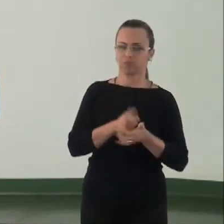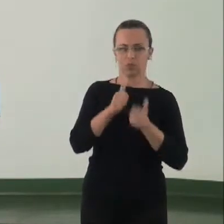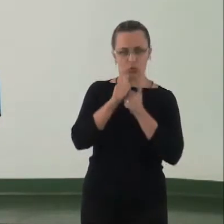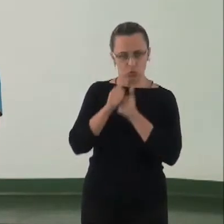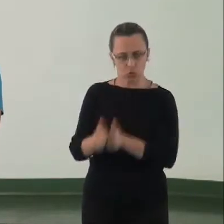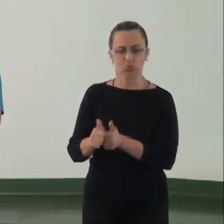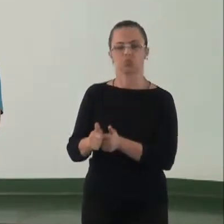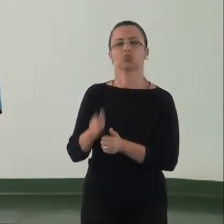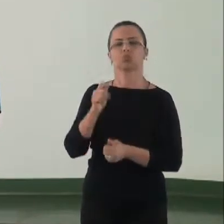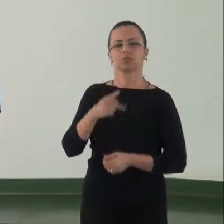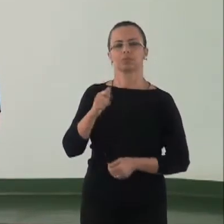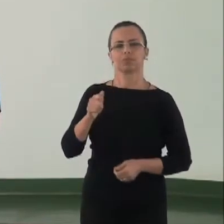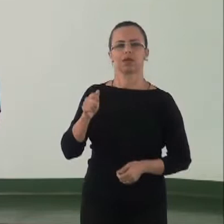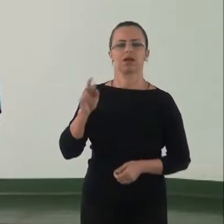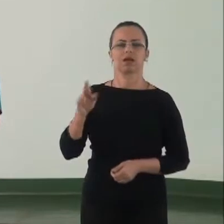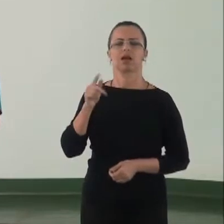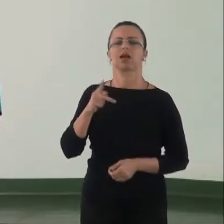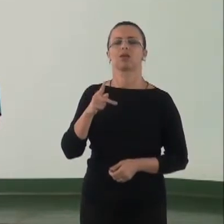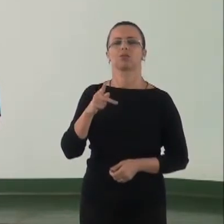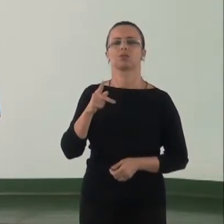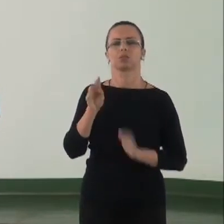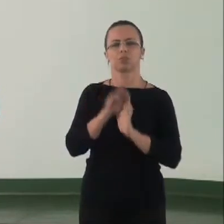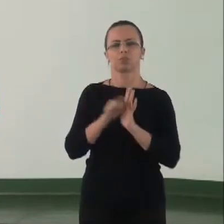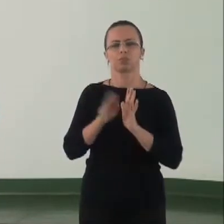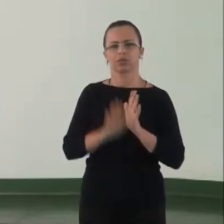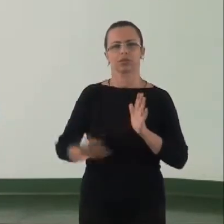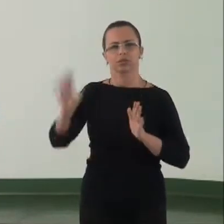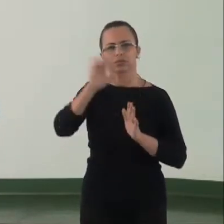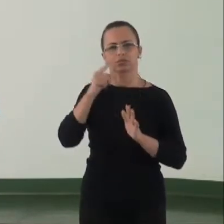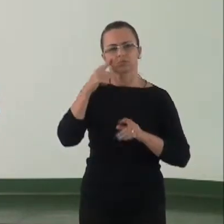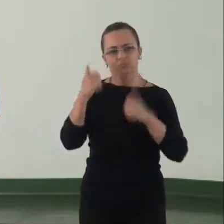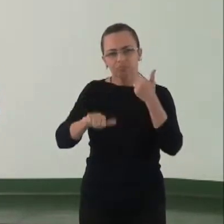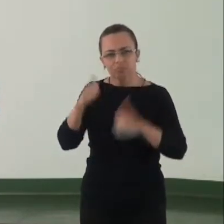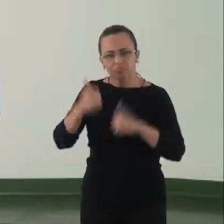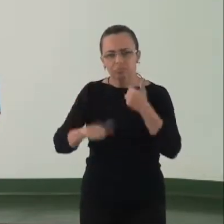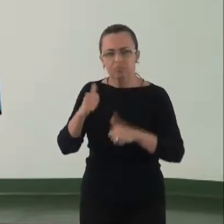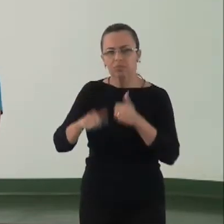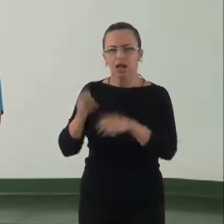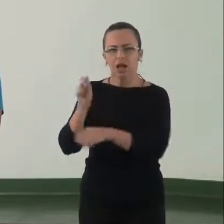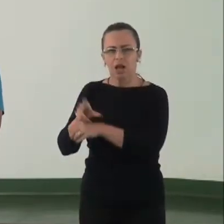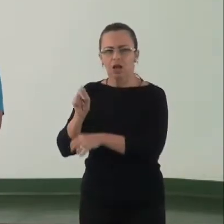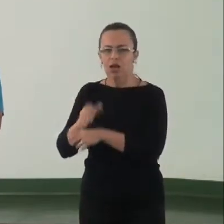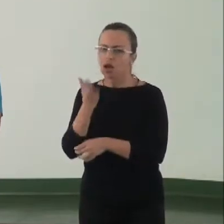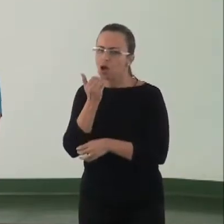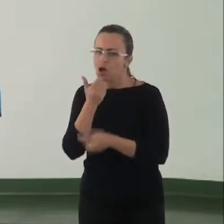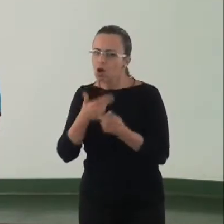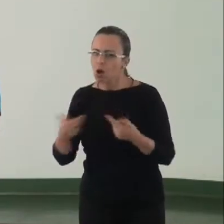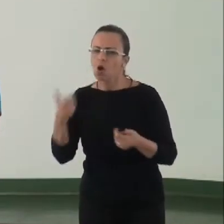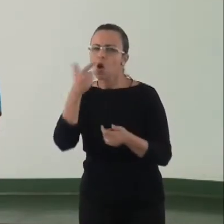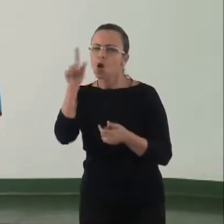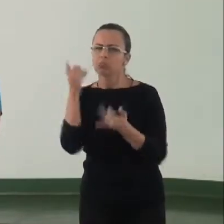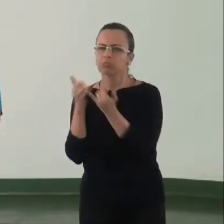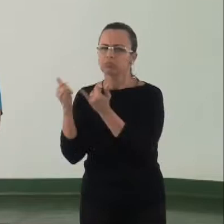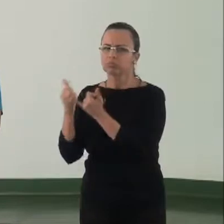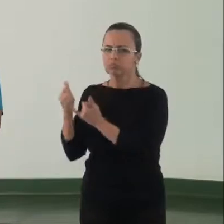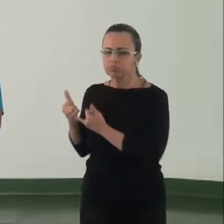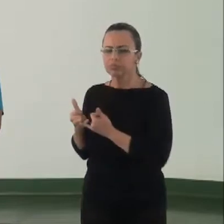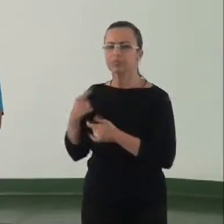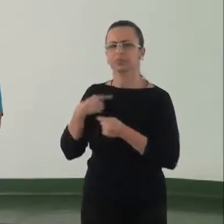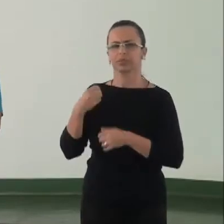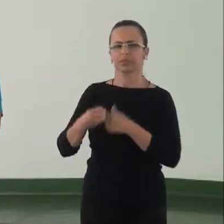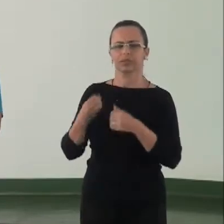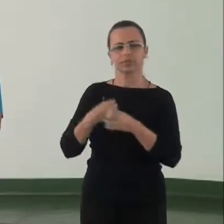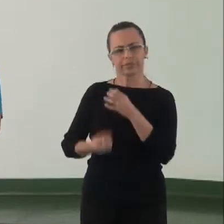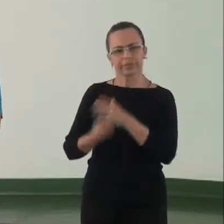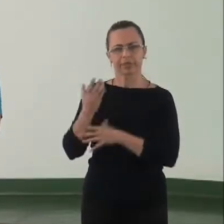PARA, o Programa Nacional de Análise de Resíduos de Agrotóxicos em Alimentos e outros programas semelhantes que sejam desenvolvidos